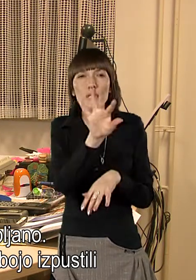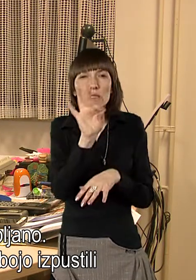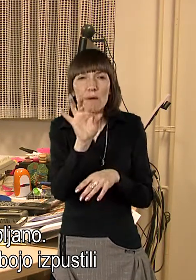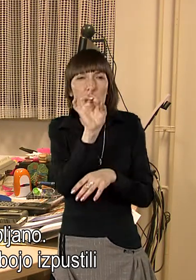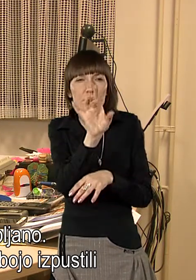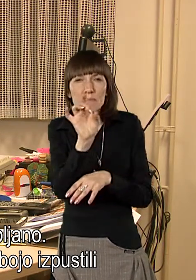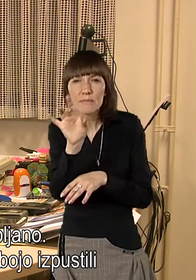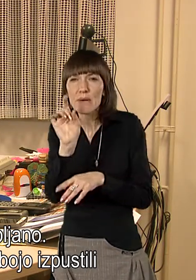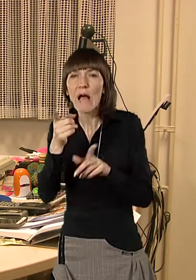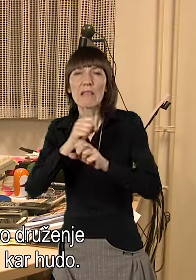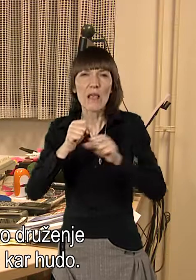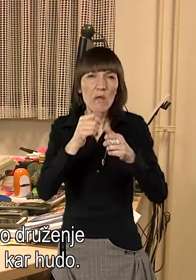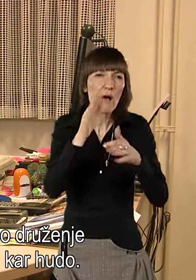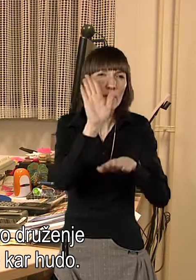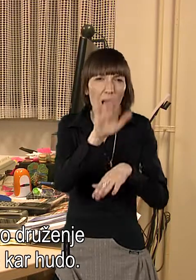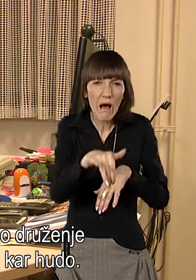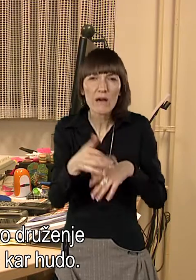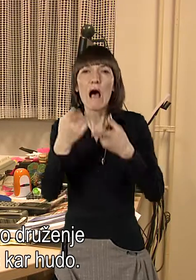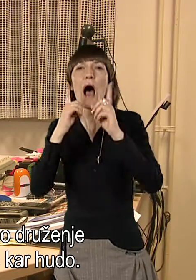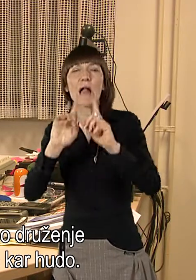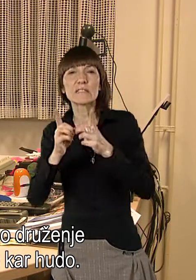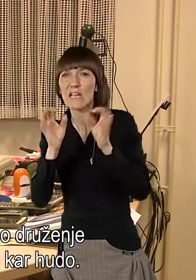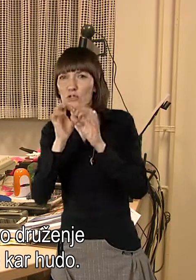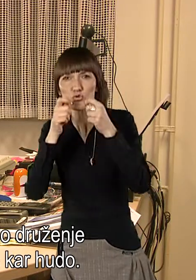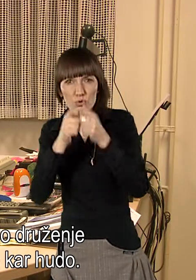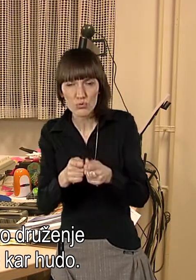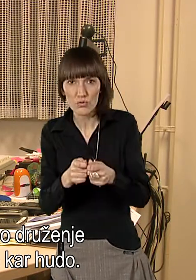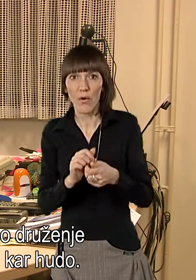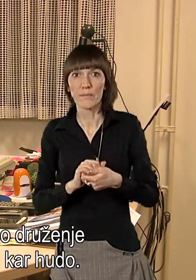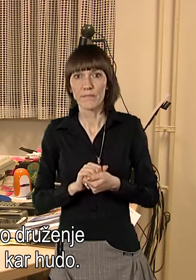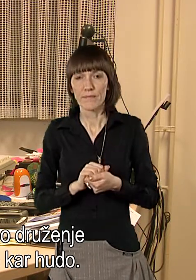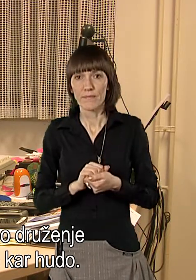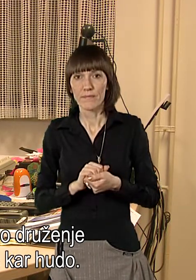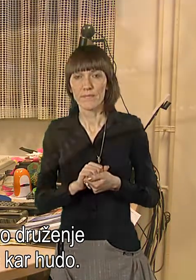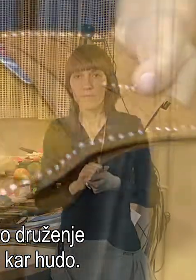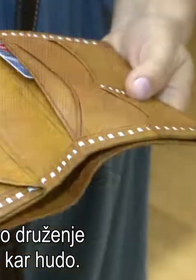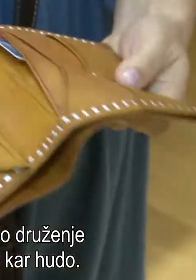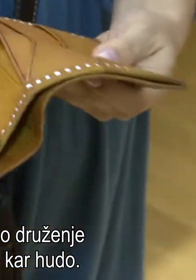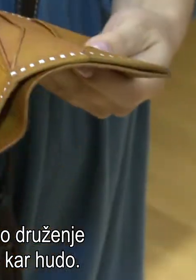kaj bojo spustili. A bojo spustili telovadbo ali bojo spustili v sredo druženje s svojimi kolegi.